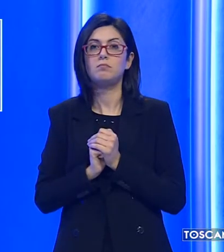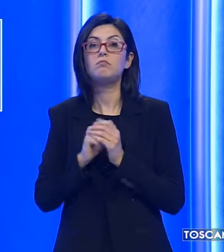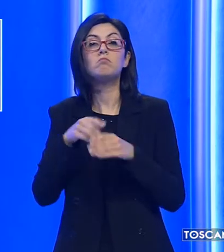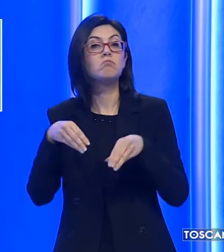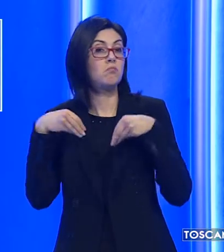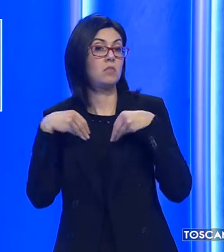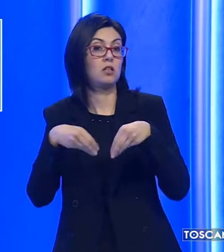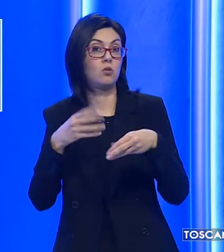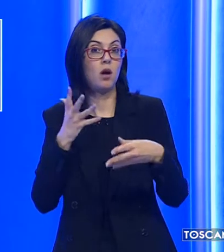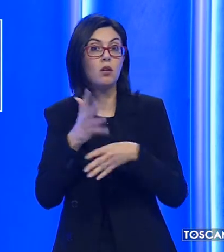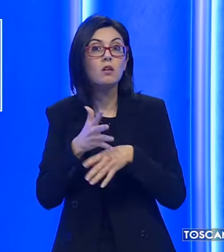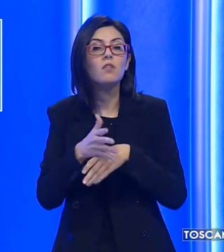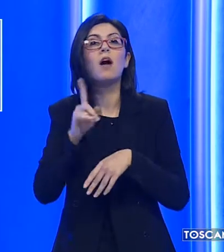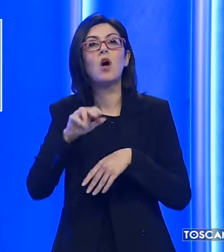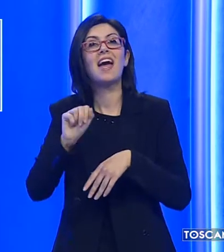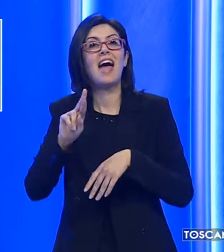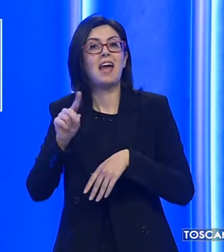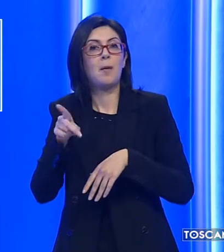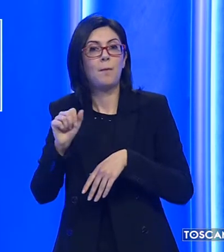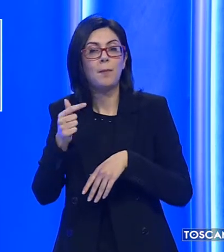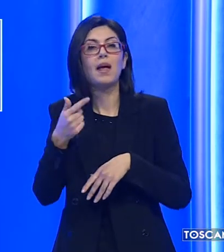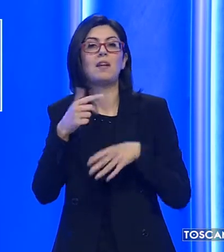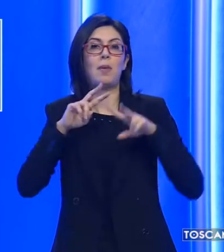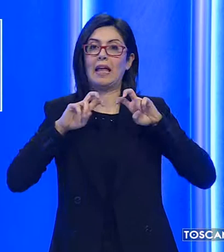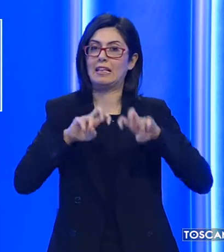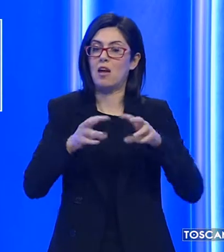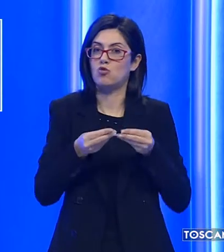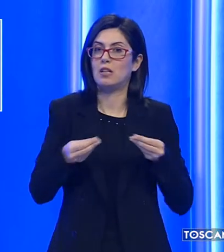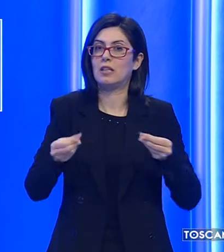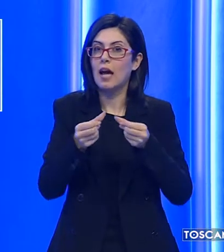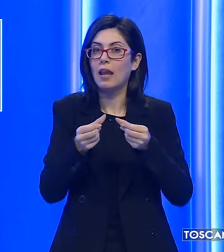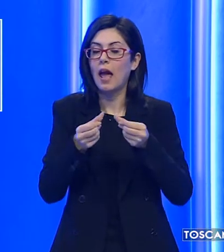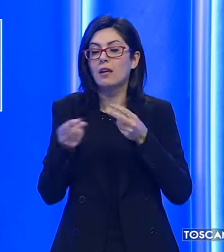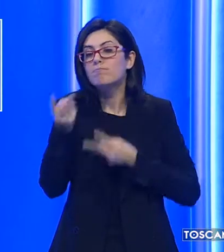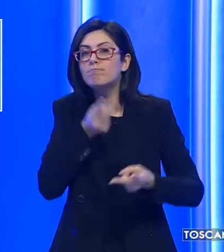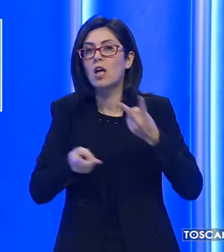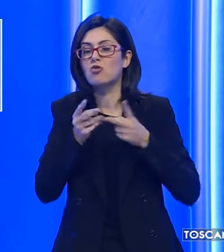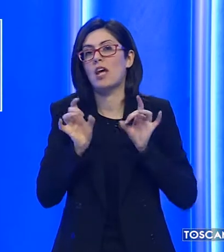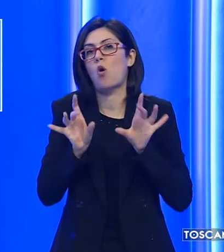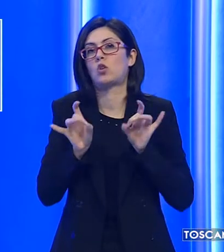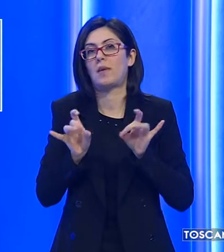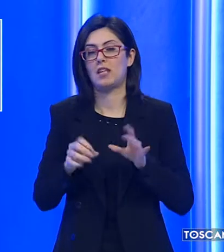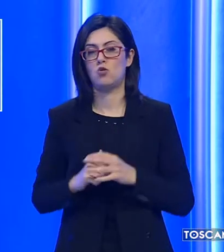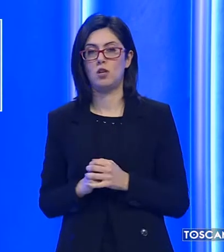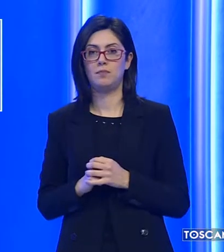partecipato all'operazione anche Arpat per le indagini sui terreni alla ricerca di contaminazioni.